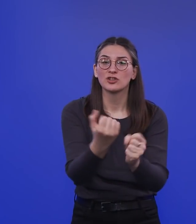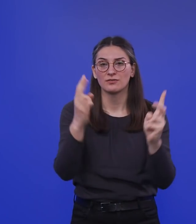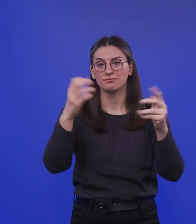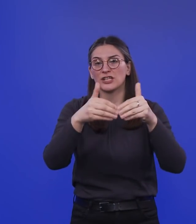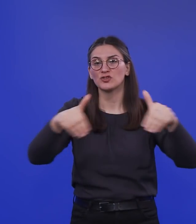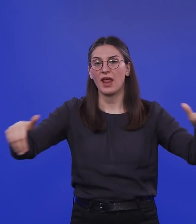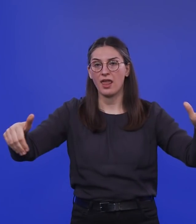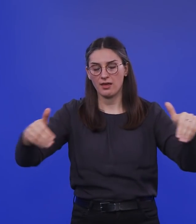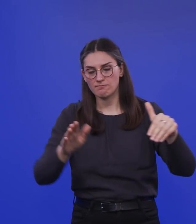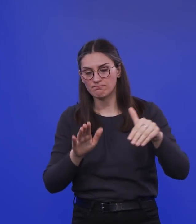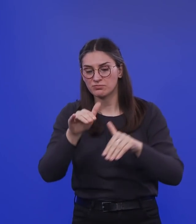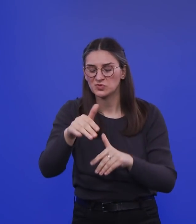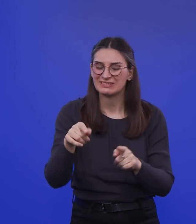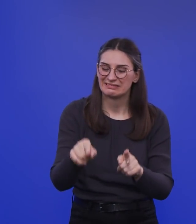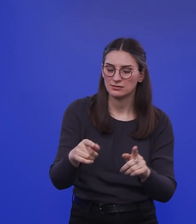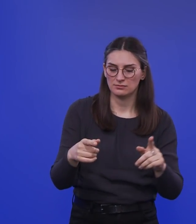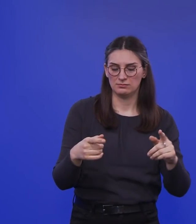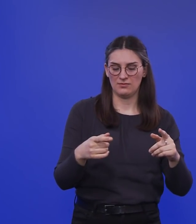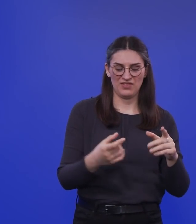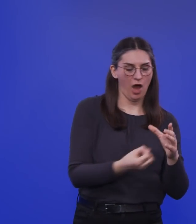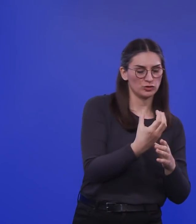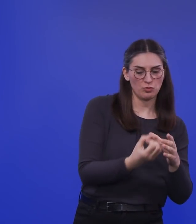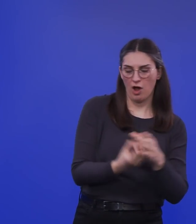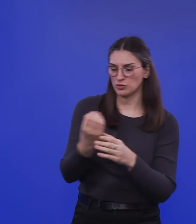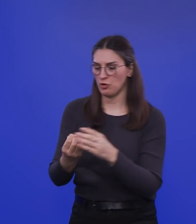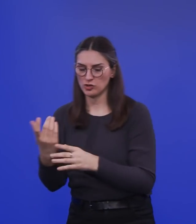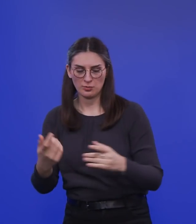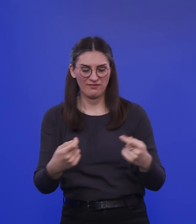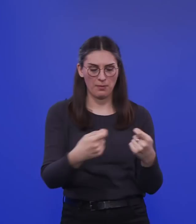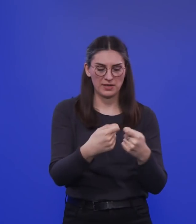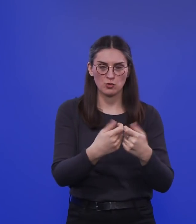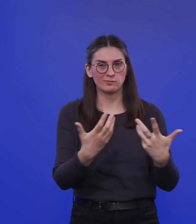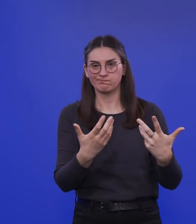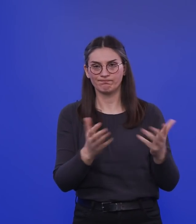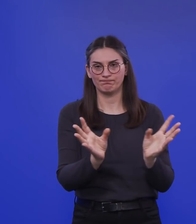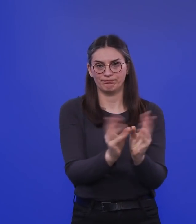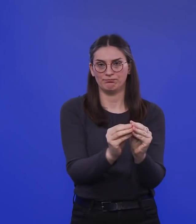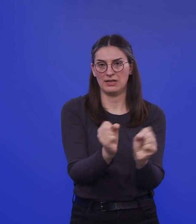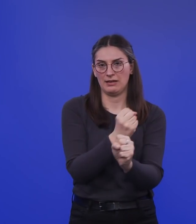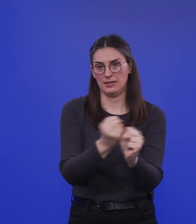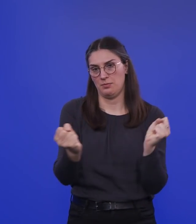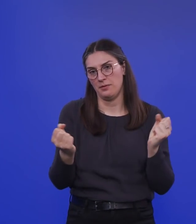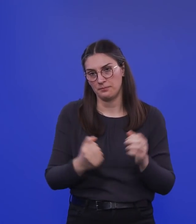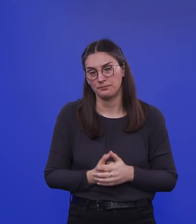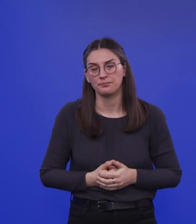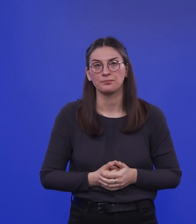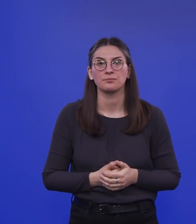essentiellen Verbindungen zwischen diesen Ausbrüchen nicht mehr geschlossen werden können von den Übertragungsnetzwerken. Beim